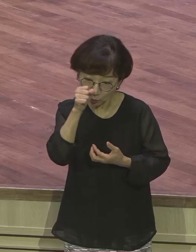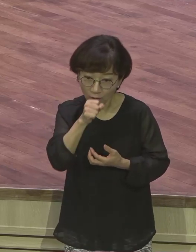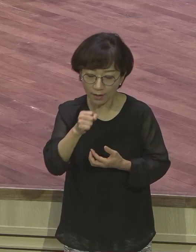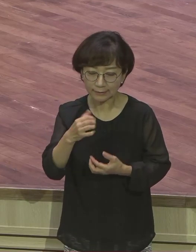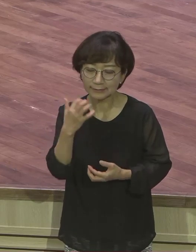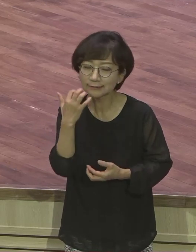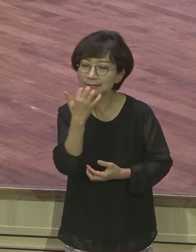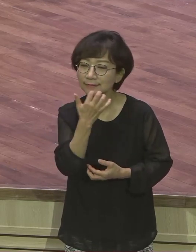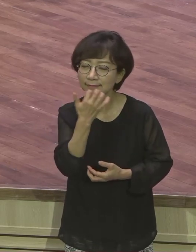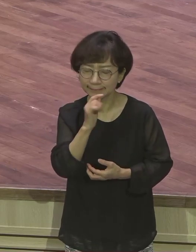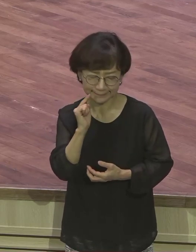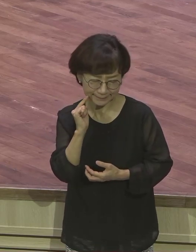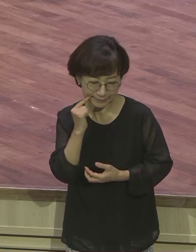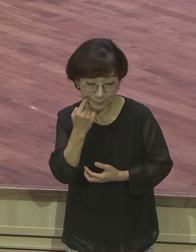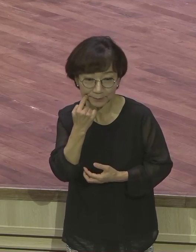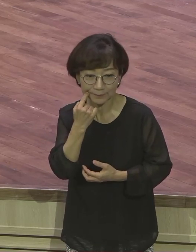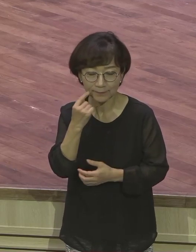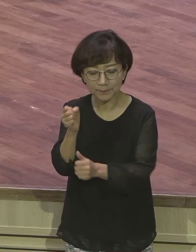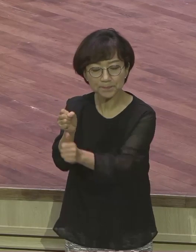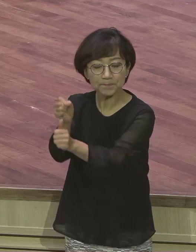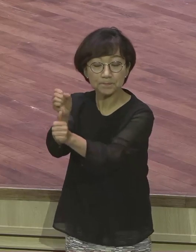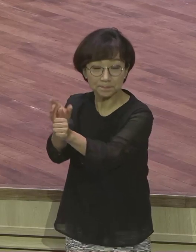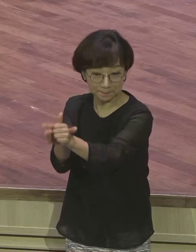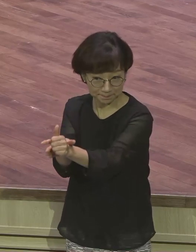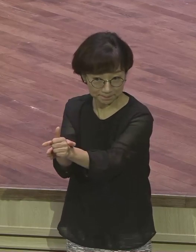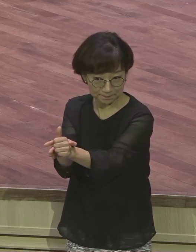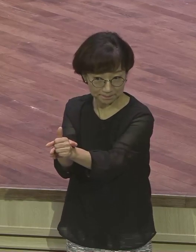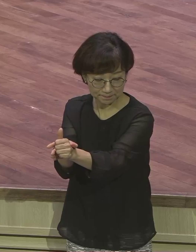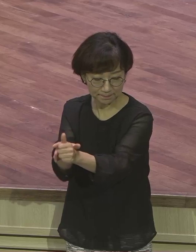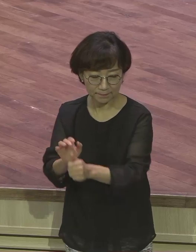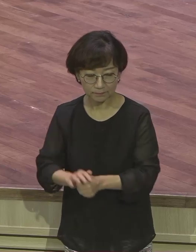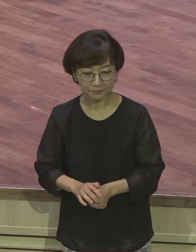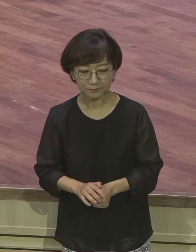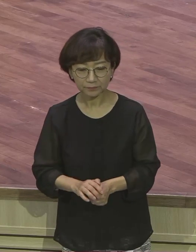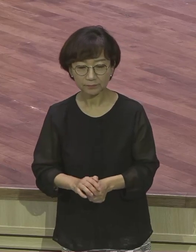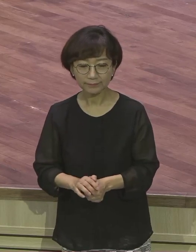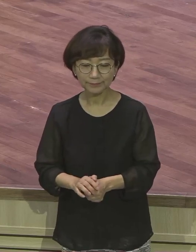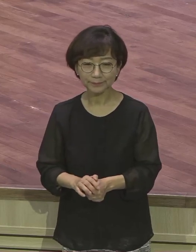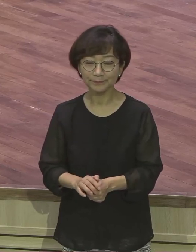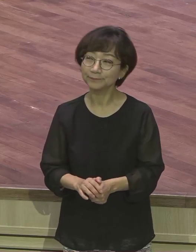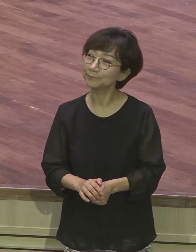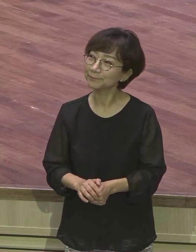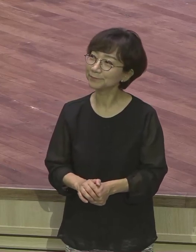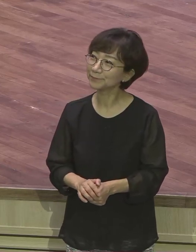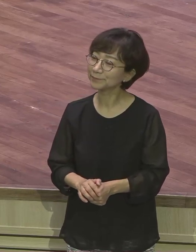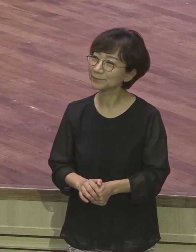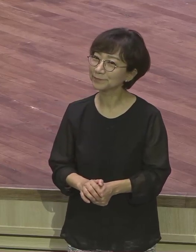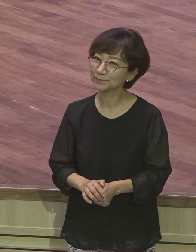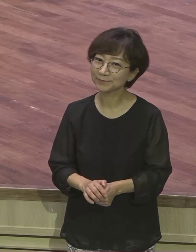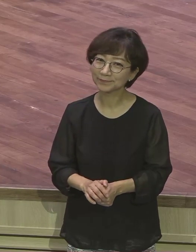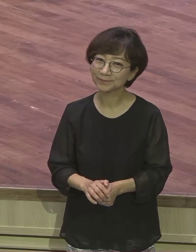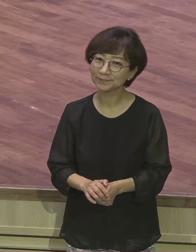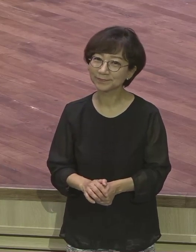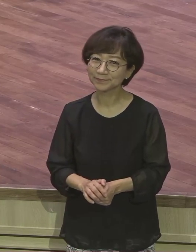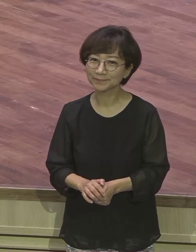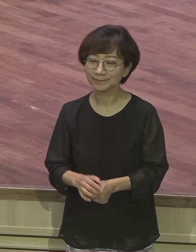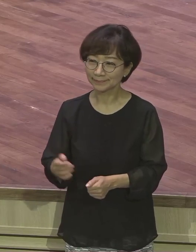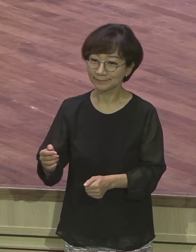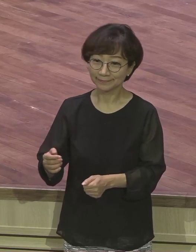그야말로 철모르는 요셉은 왜 아버지가 남아 살니 그걸 잘 몰라요. 막 자랑하고